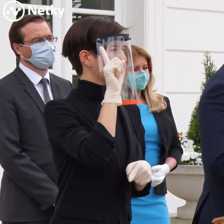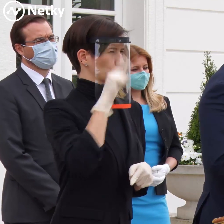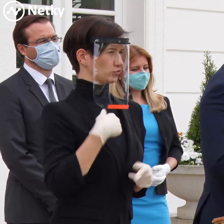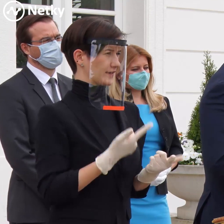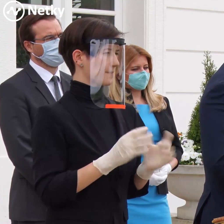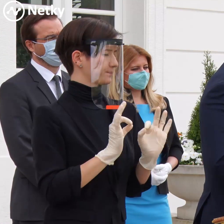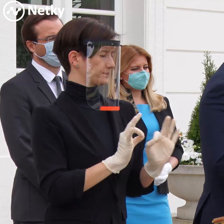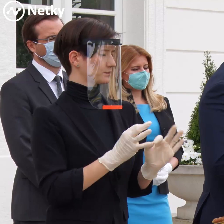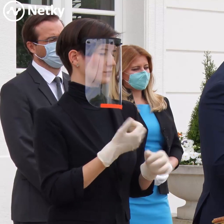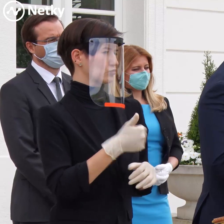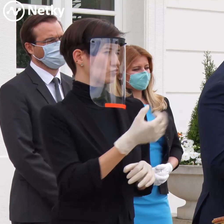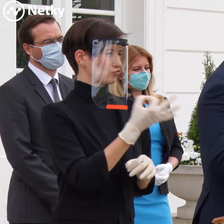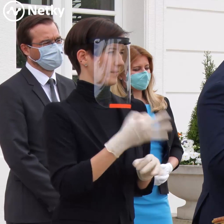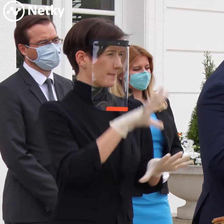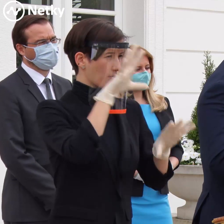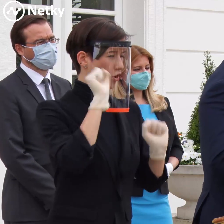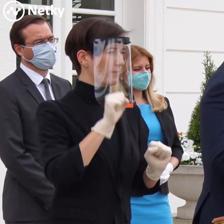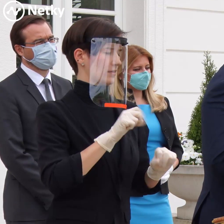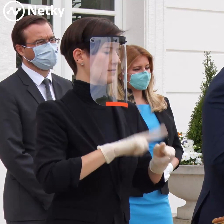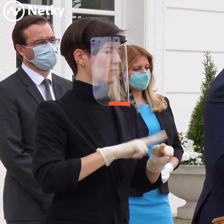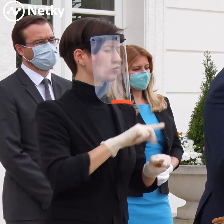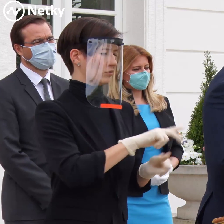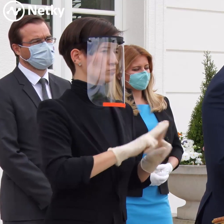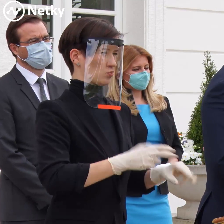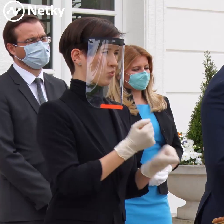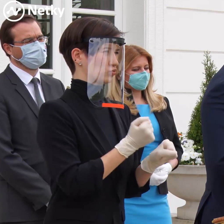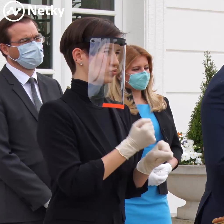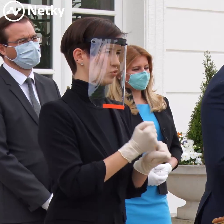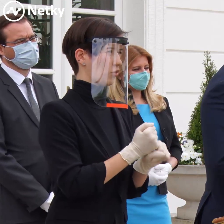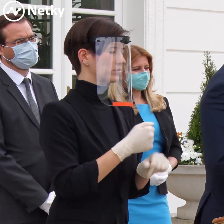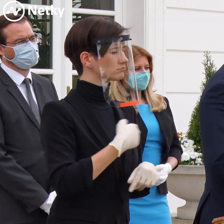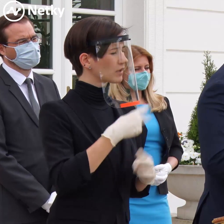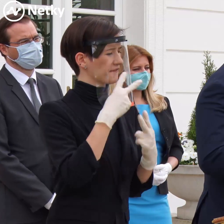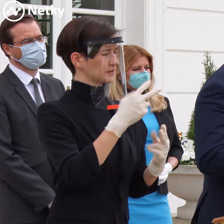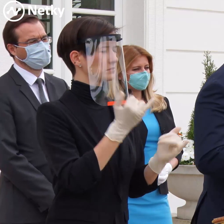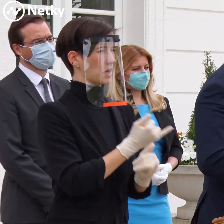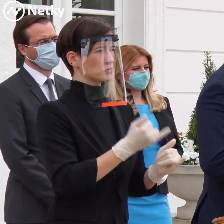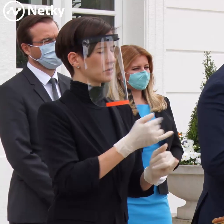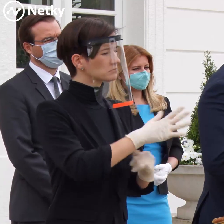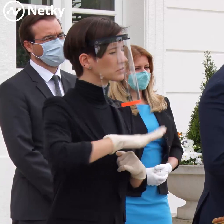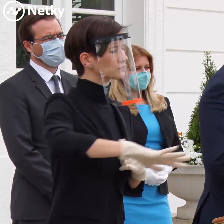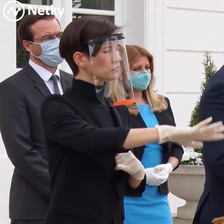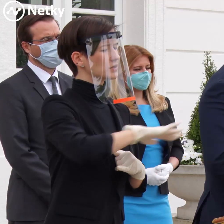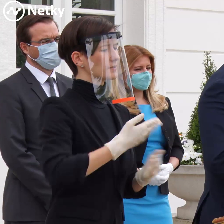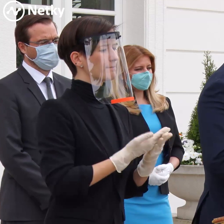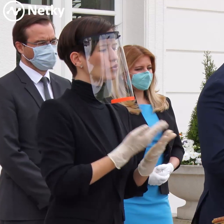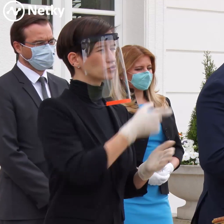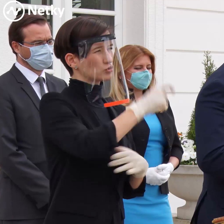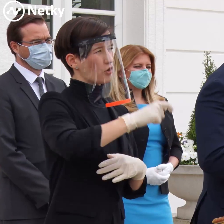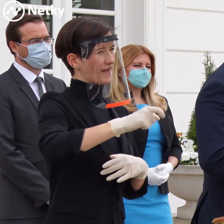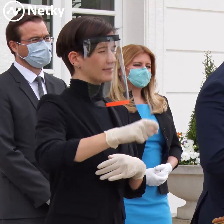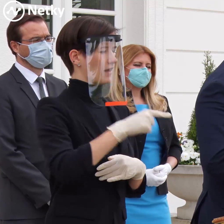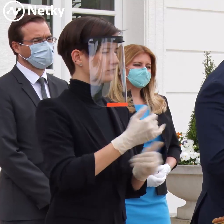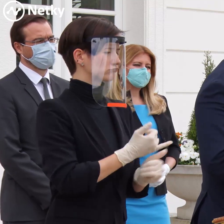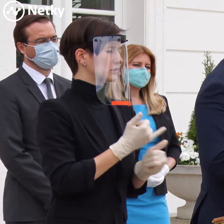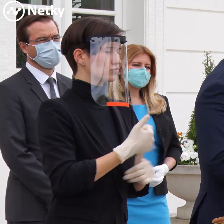seriózne k tomu prístupujú. A dokonca možno nadrámec toho, čo by sa očakávalo. Tak ja toto chcem veľmi oceniť. A